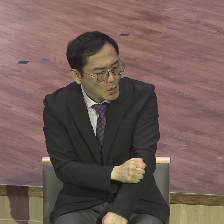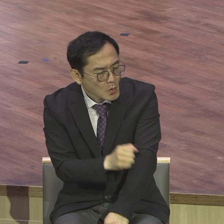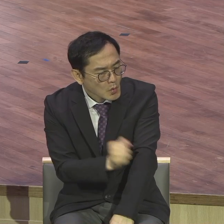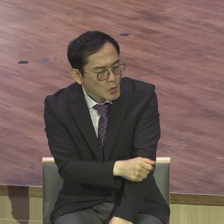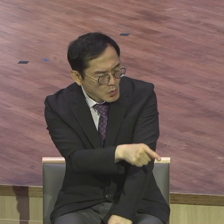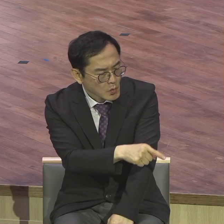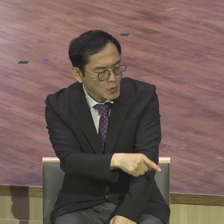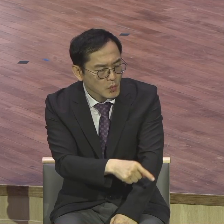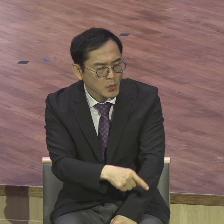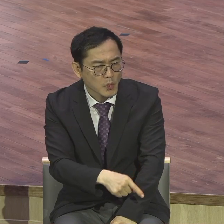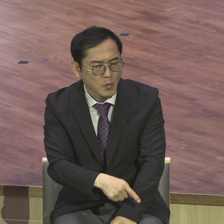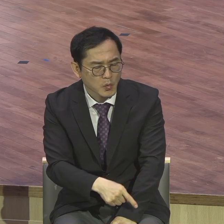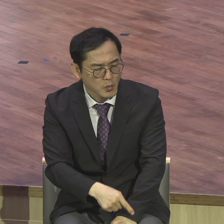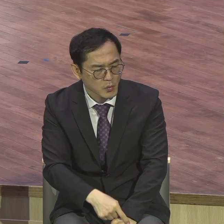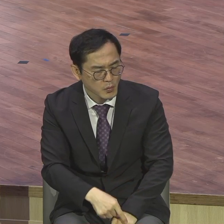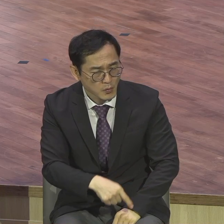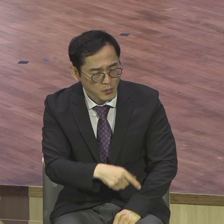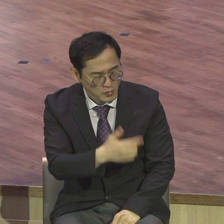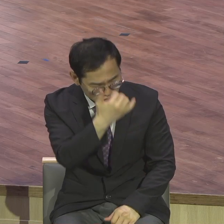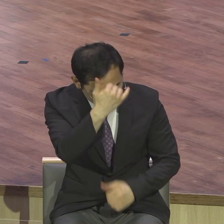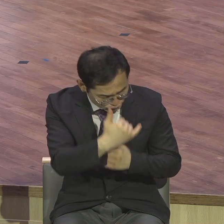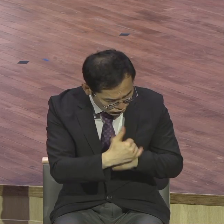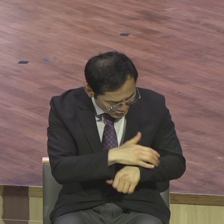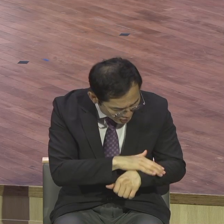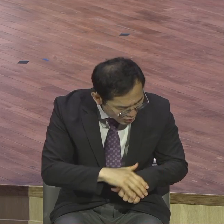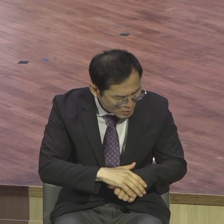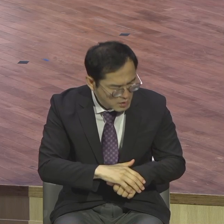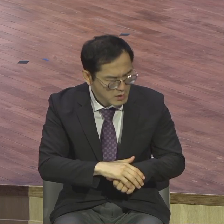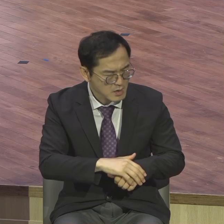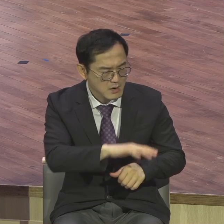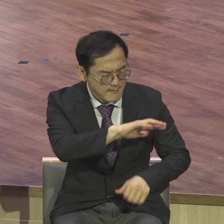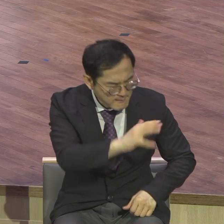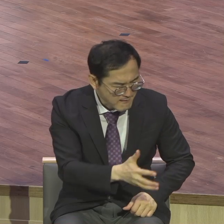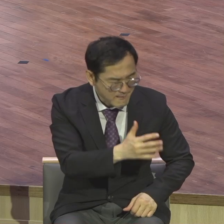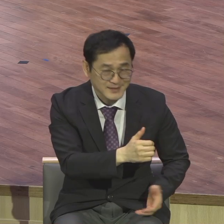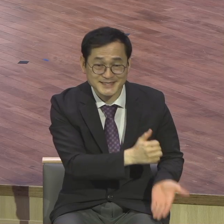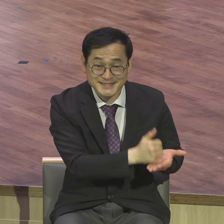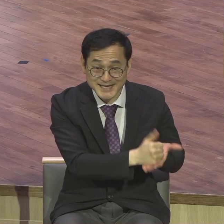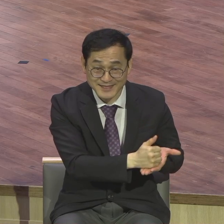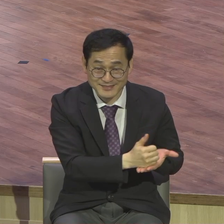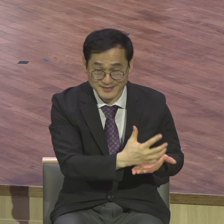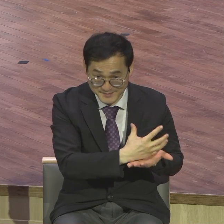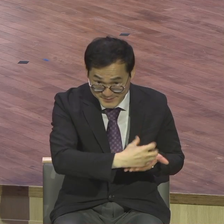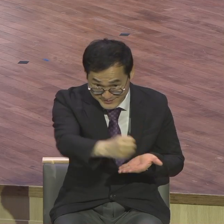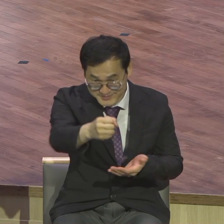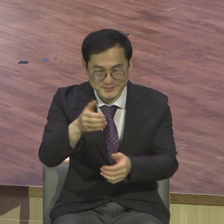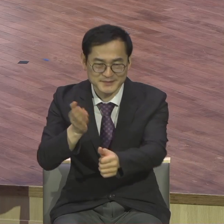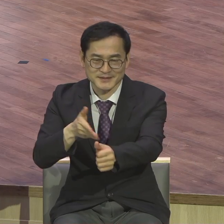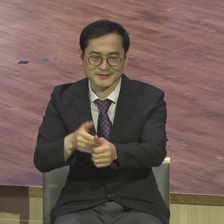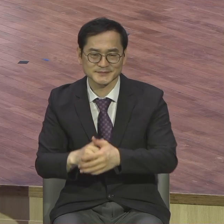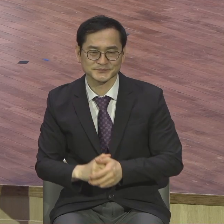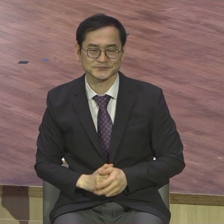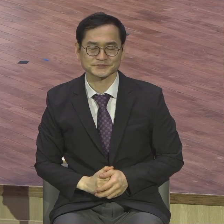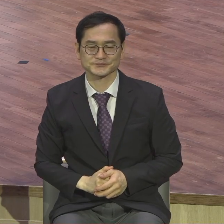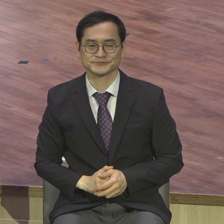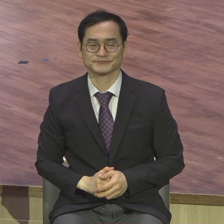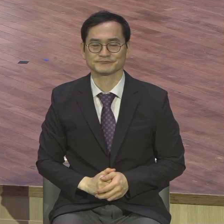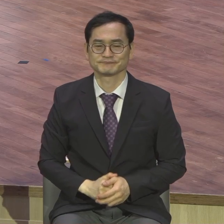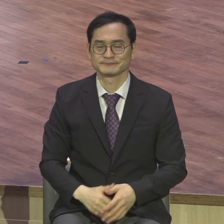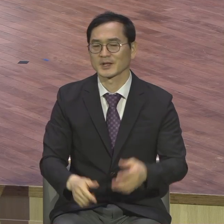모든 직분자들 다 되시기를 제문으로 축복합니다. 그럼 첫째로 도전하는 언약적